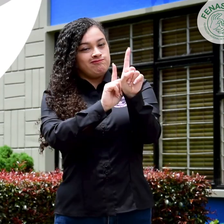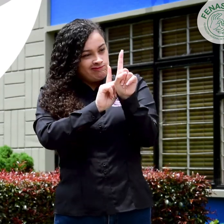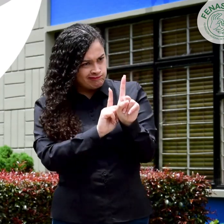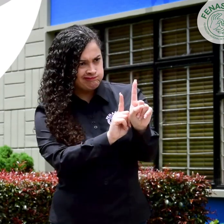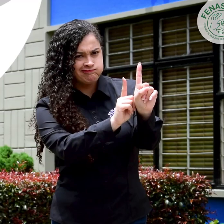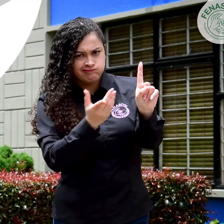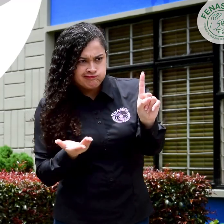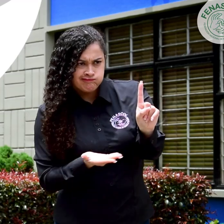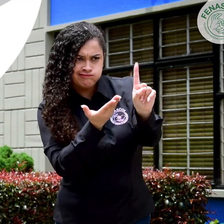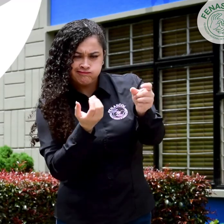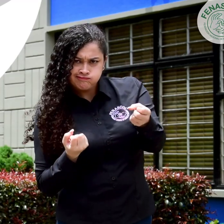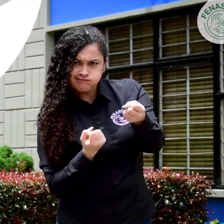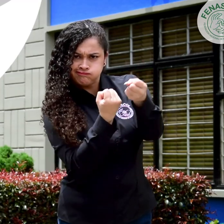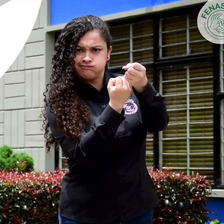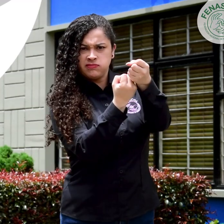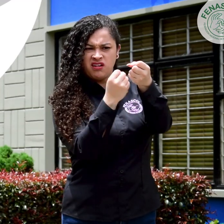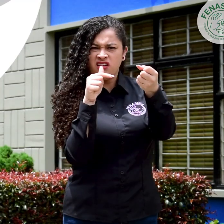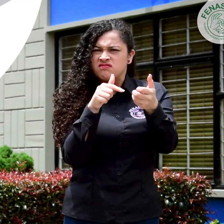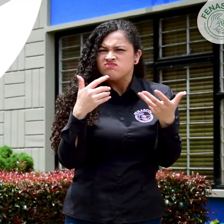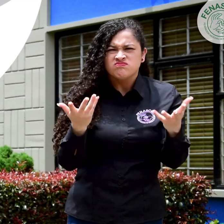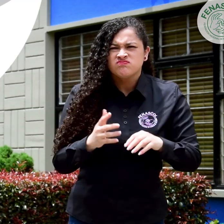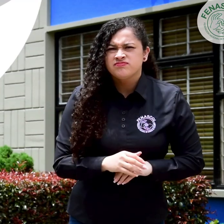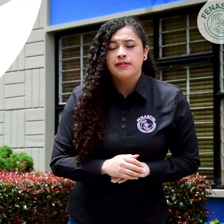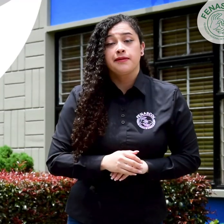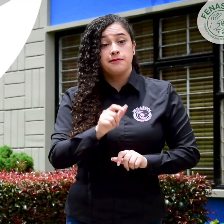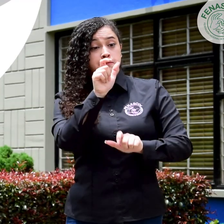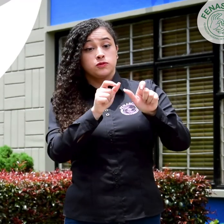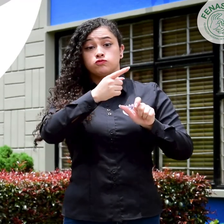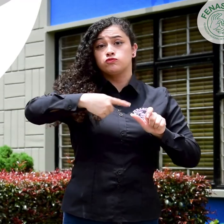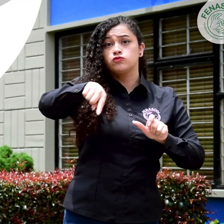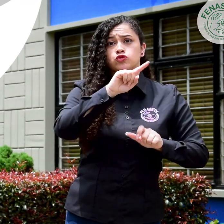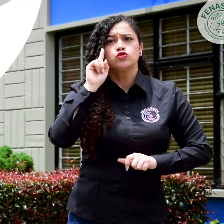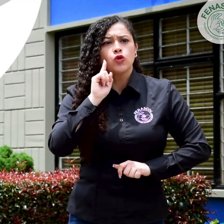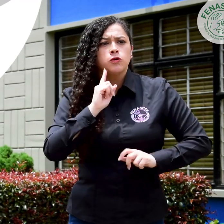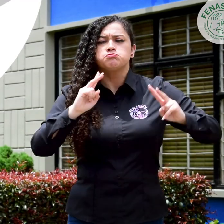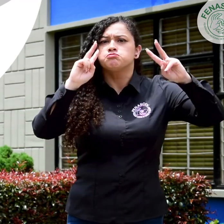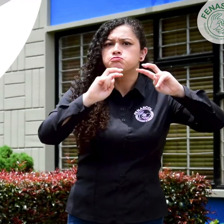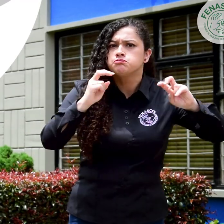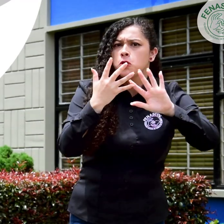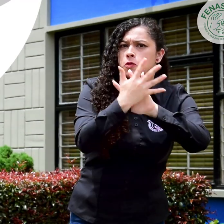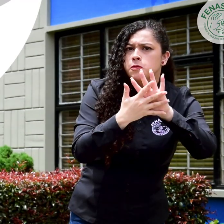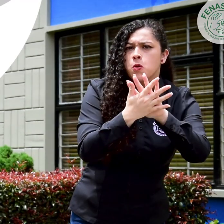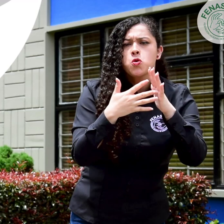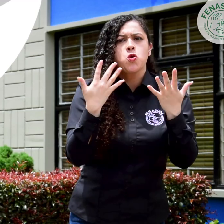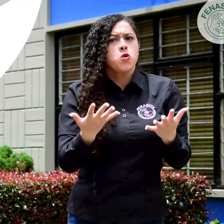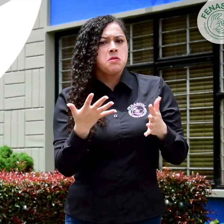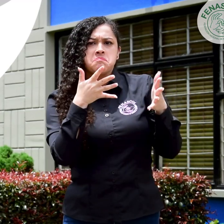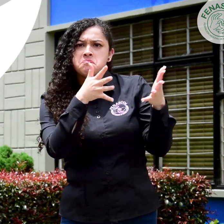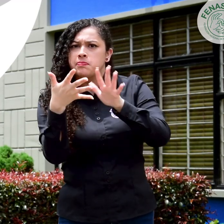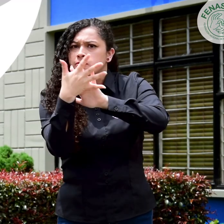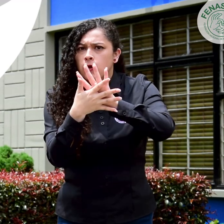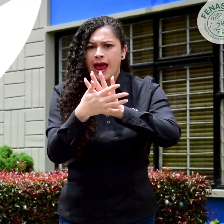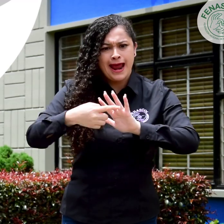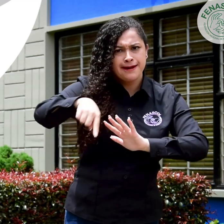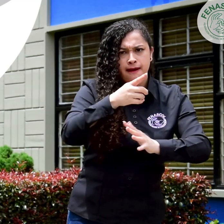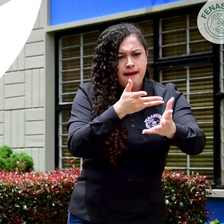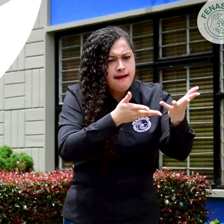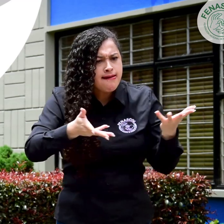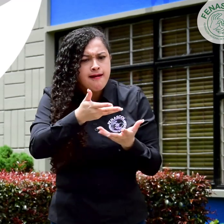procesos de investigación de la lengua de señas, enseñanza de la misma, y que en espacios de construcción alrededor de ella, los oyentes